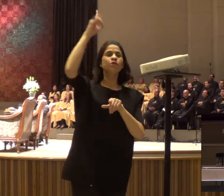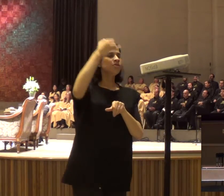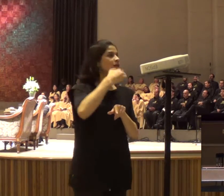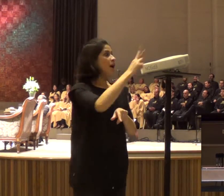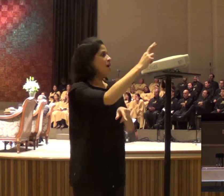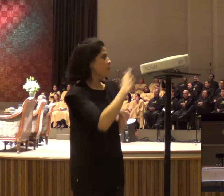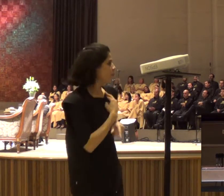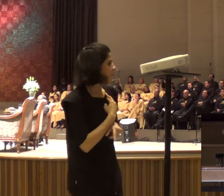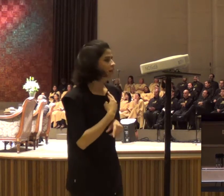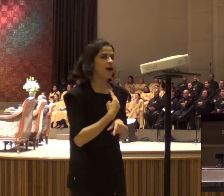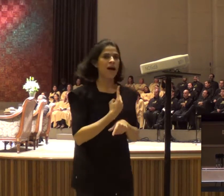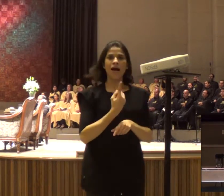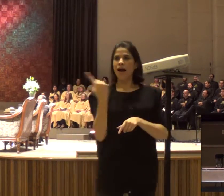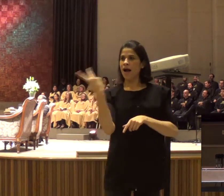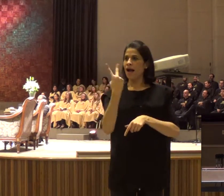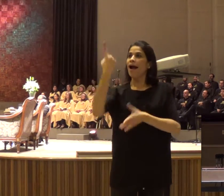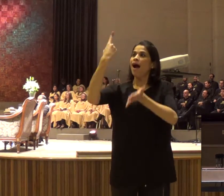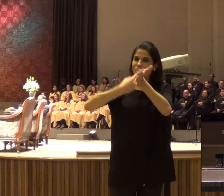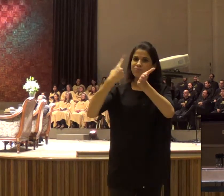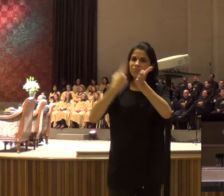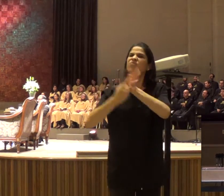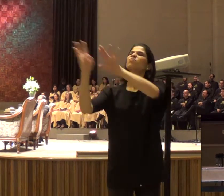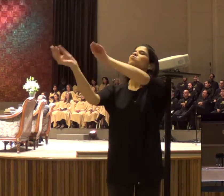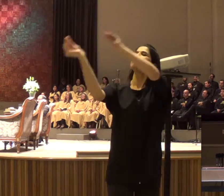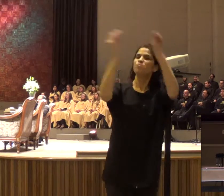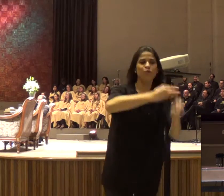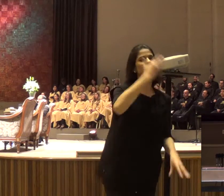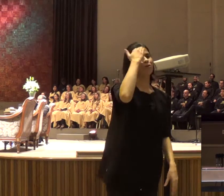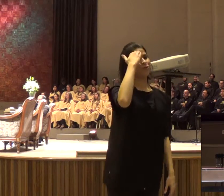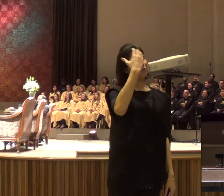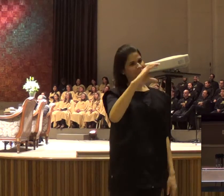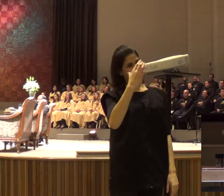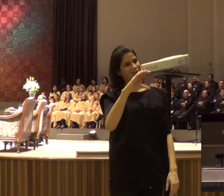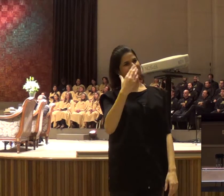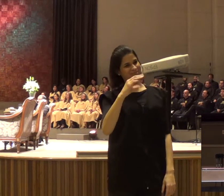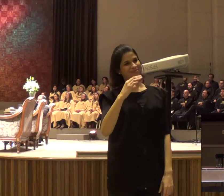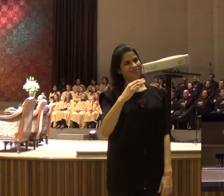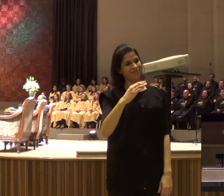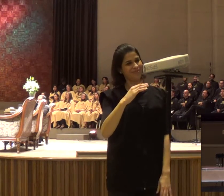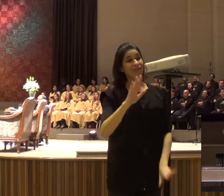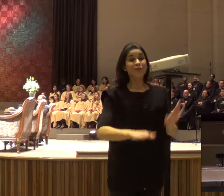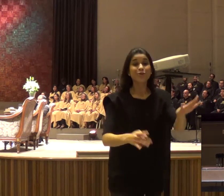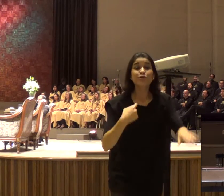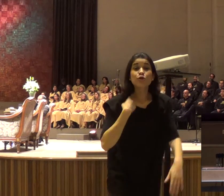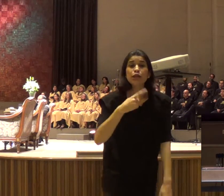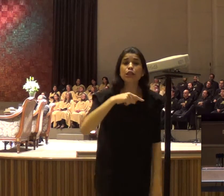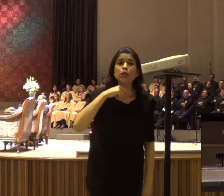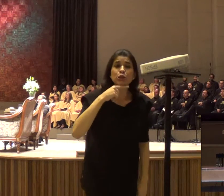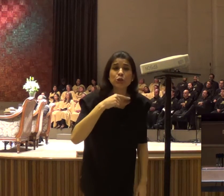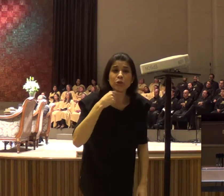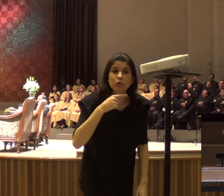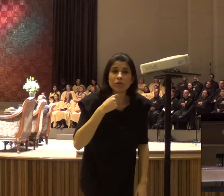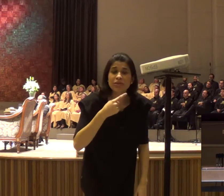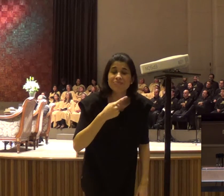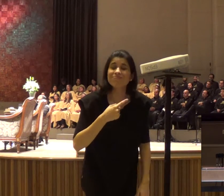porque o senhor está mandando, às vezes a gente tem dúvidas sobre algumas coisas, eu me lembro de uma vez, que estava para comprar,